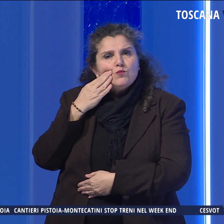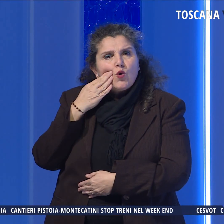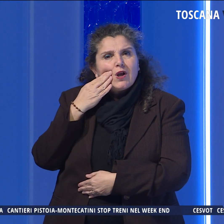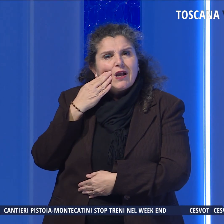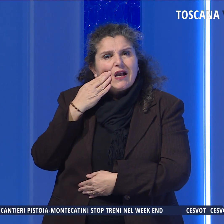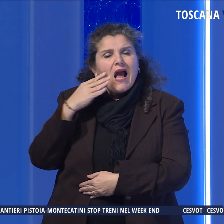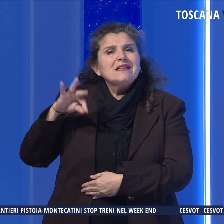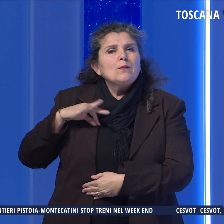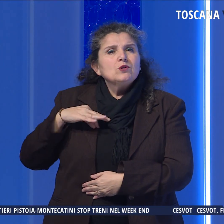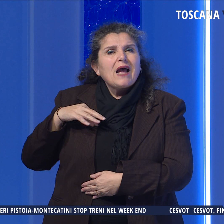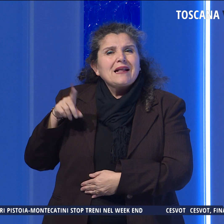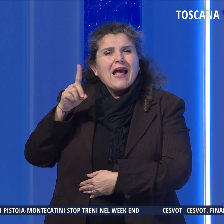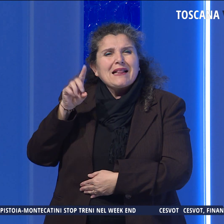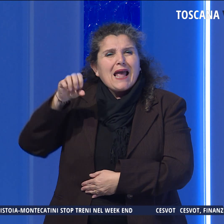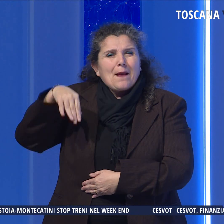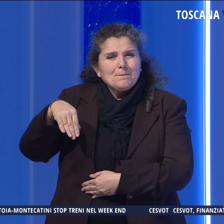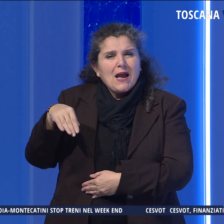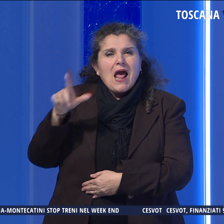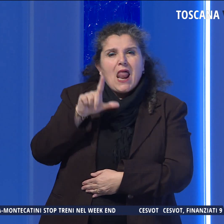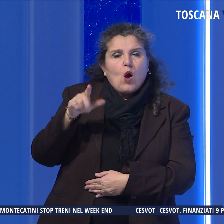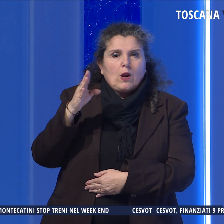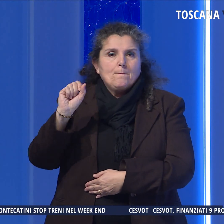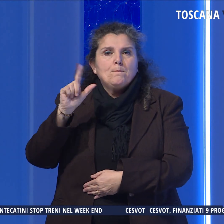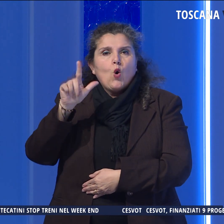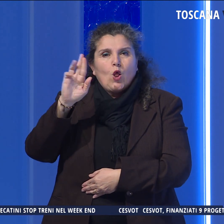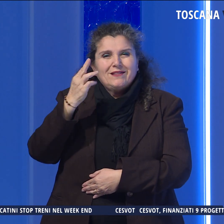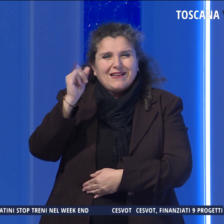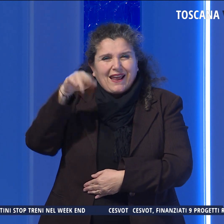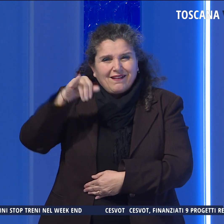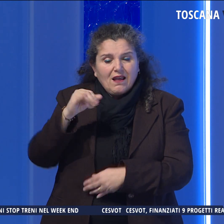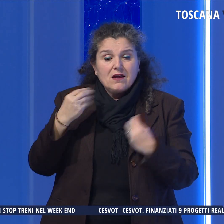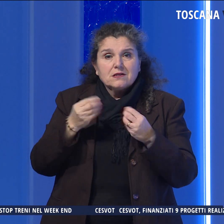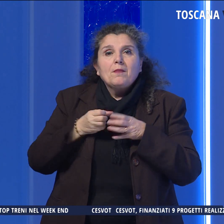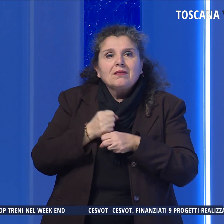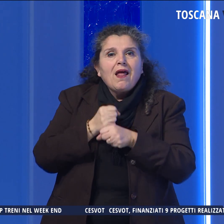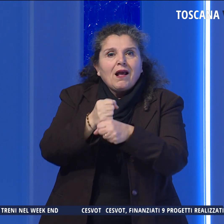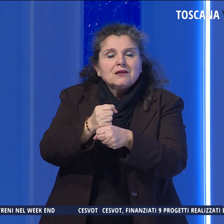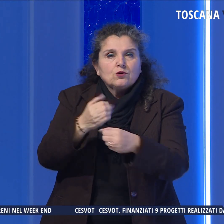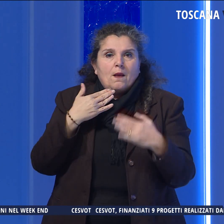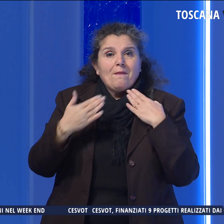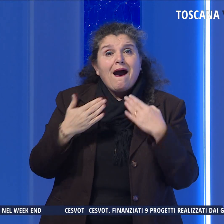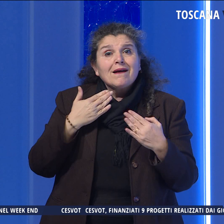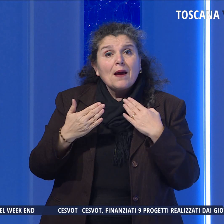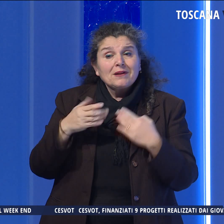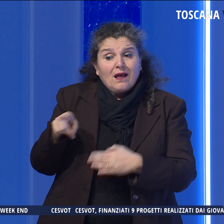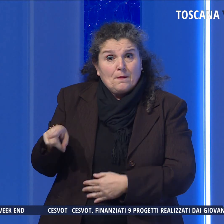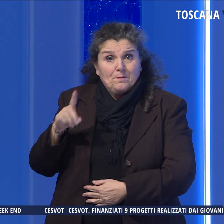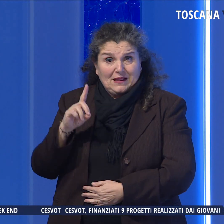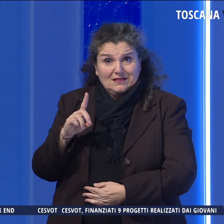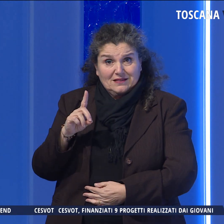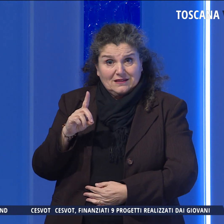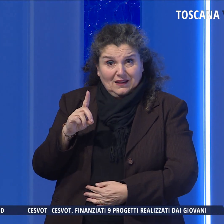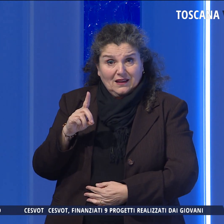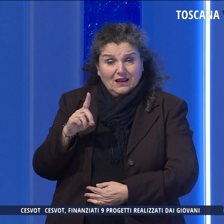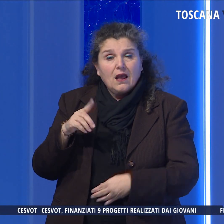deputata Dem Laura Boldrini, che insieme ad una delegazione di parlamentari del PD ha